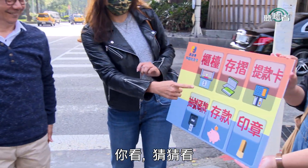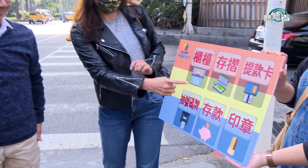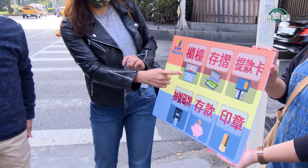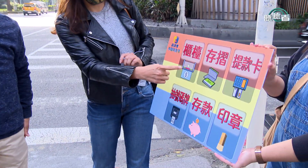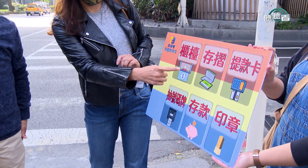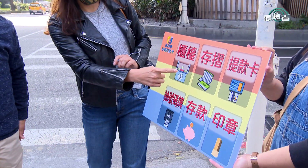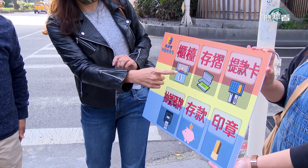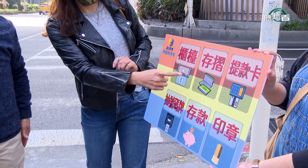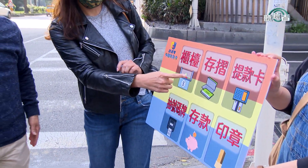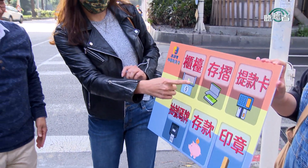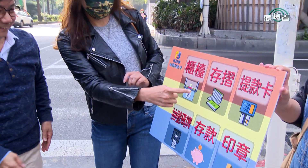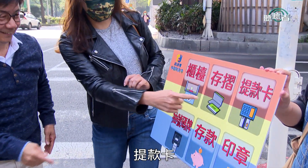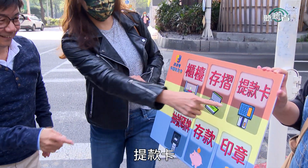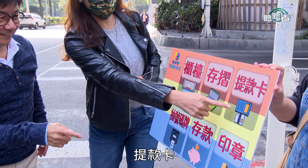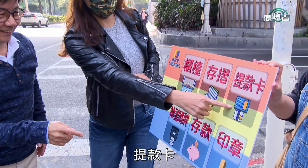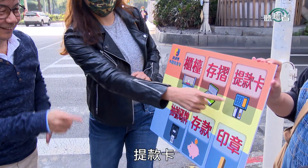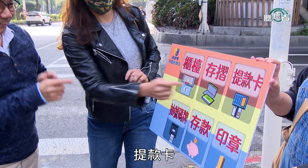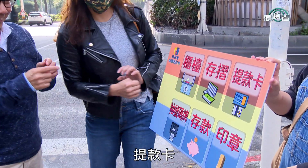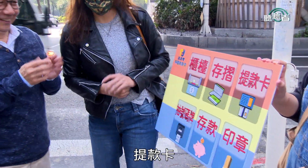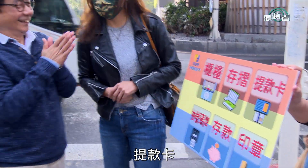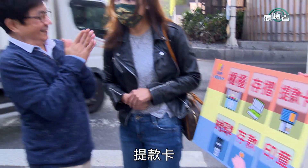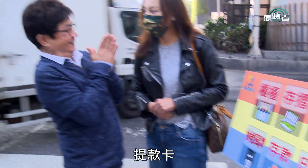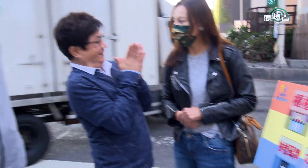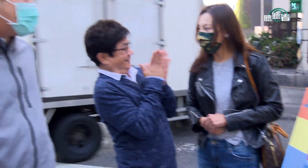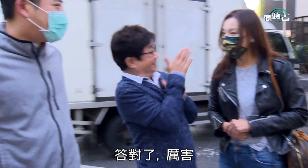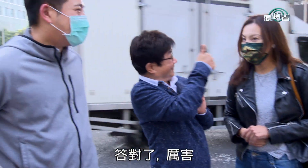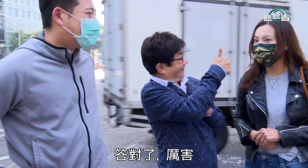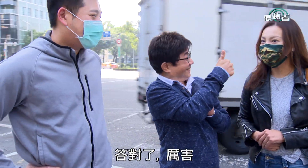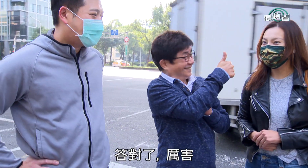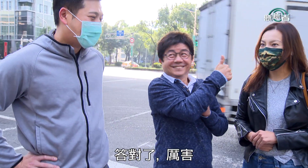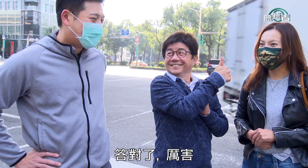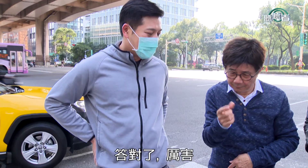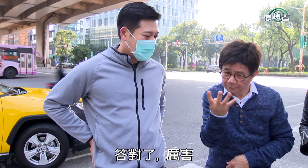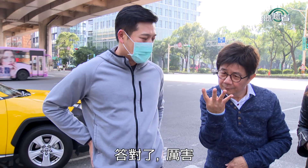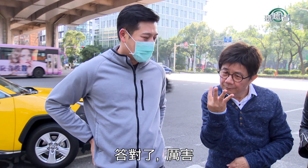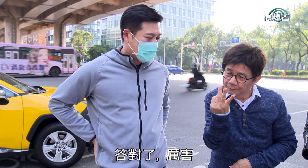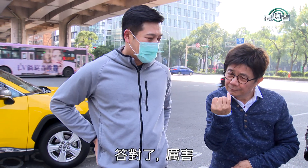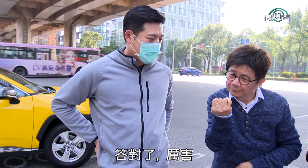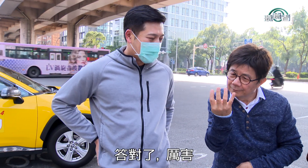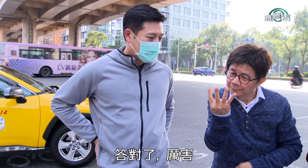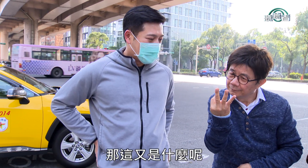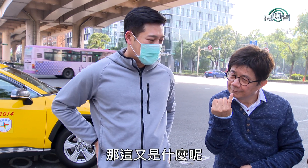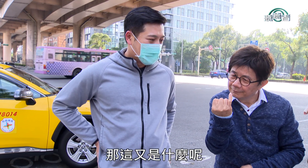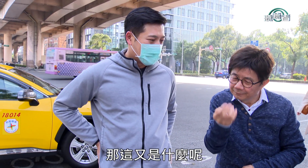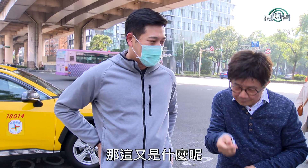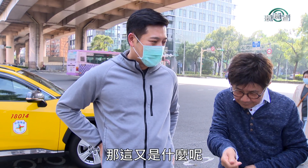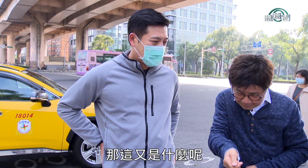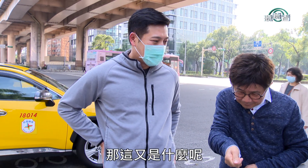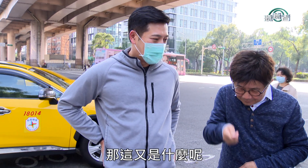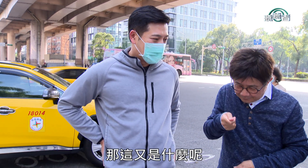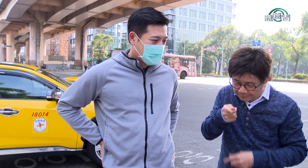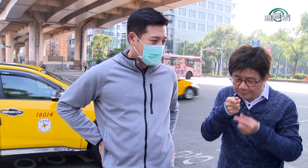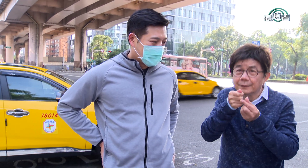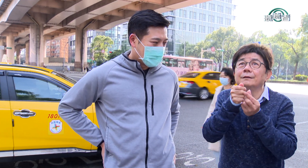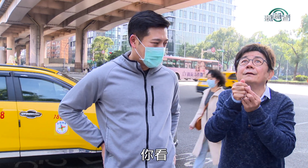看猜一块哦 答对了厉害那这又是什么呢你看